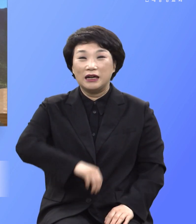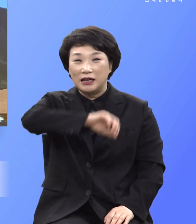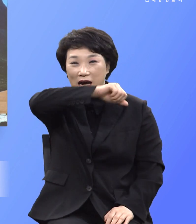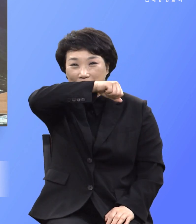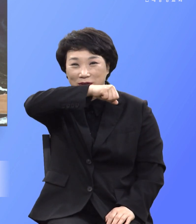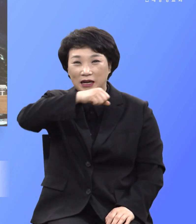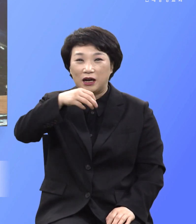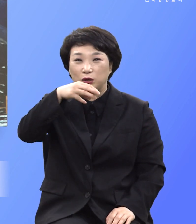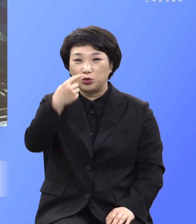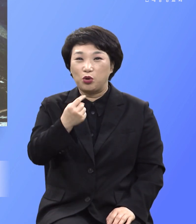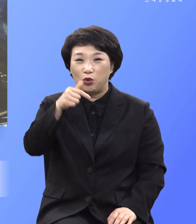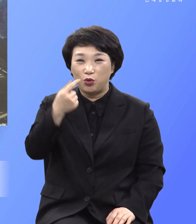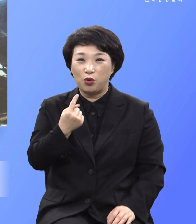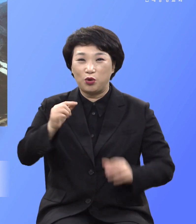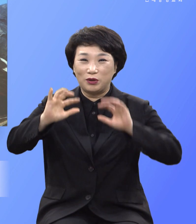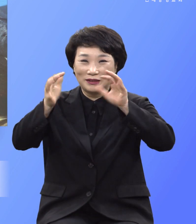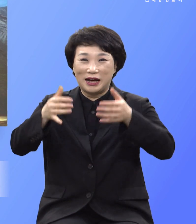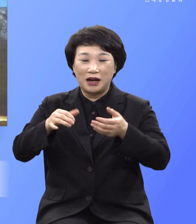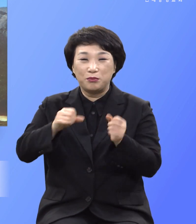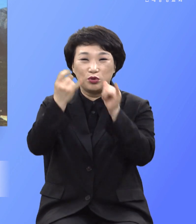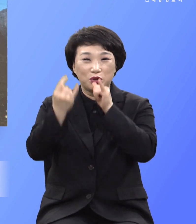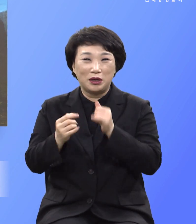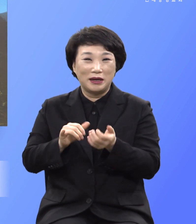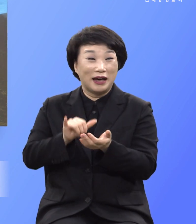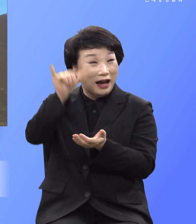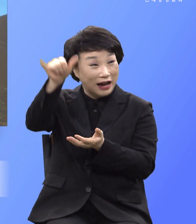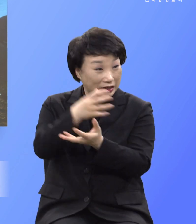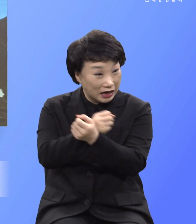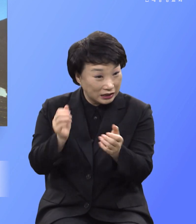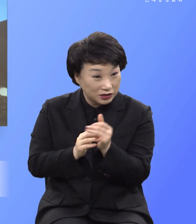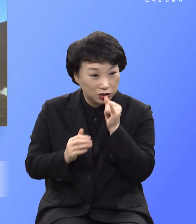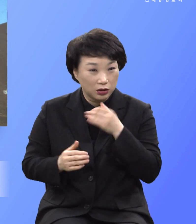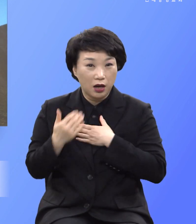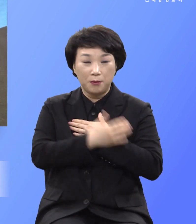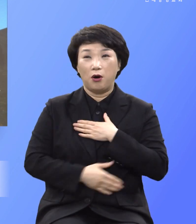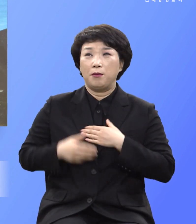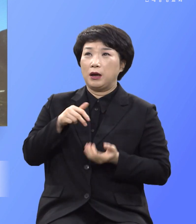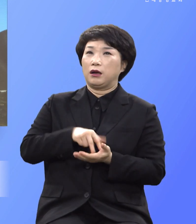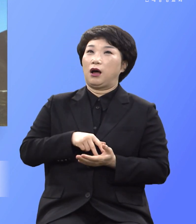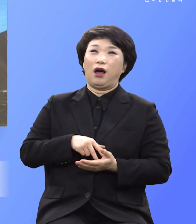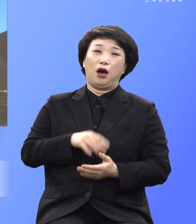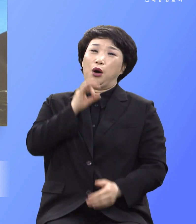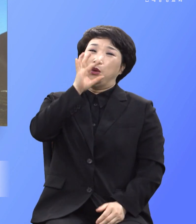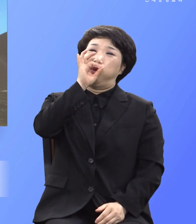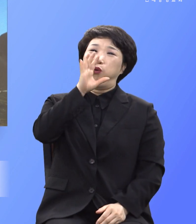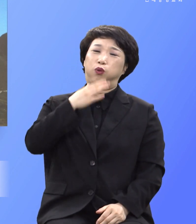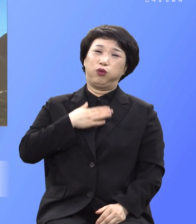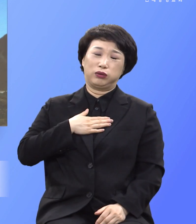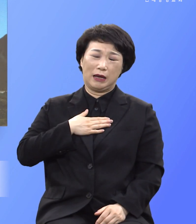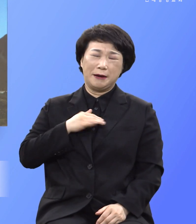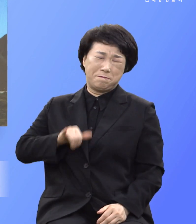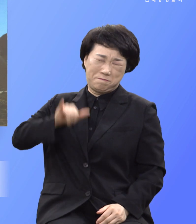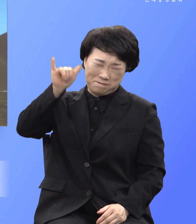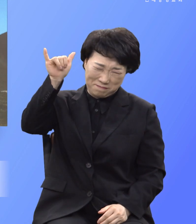저는 제 몸으로는 도무지 감당할 수 없으나 내가 가서 말씀을 전하고